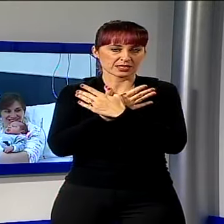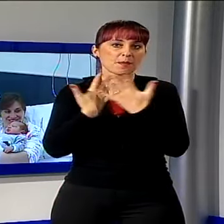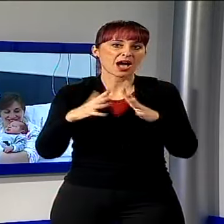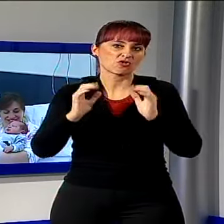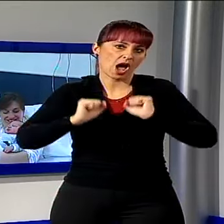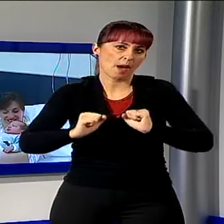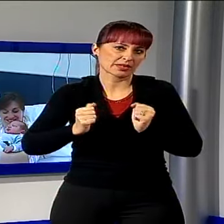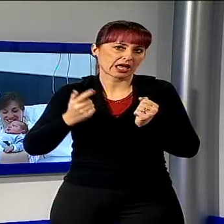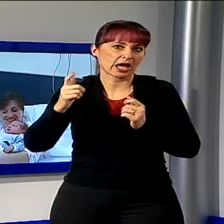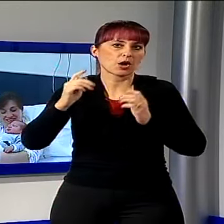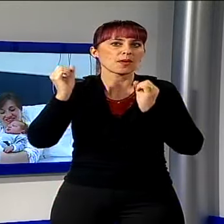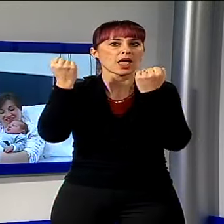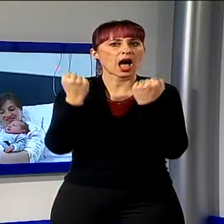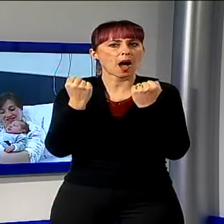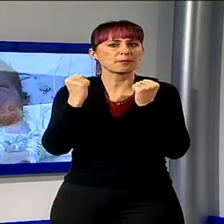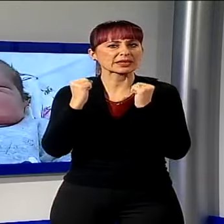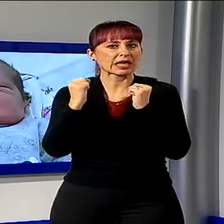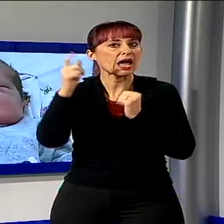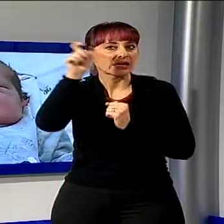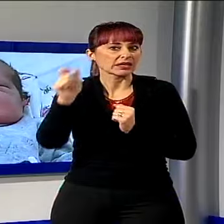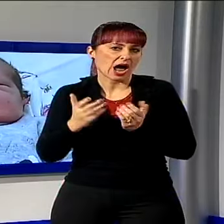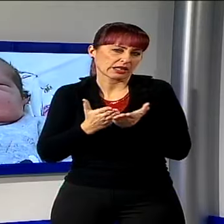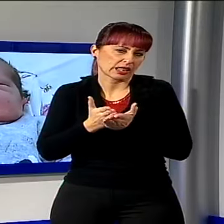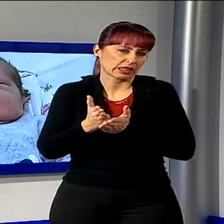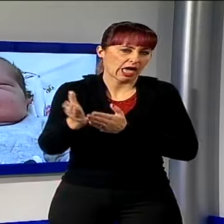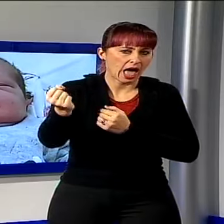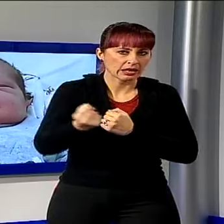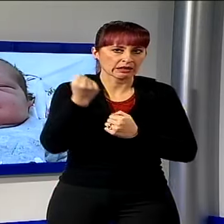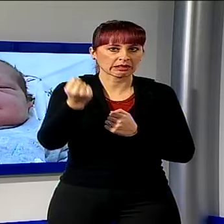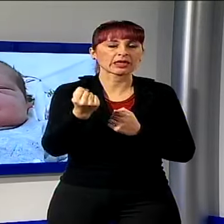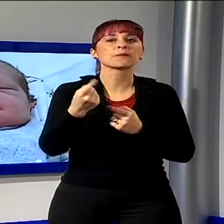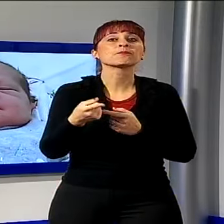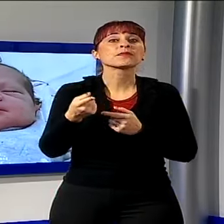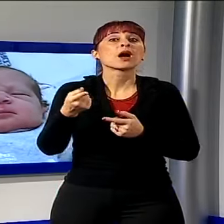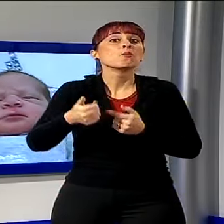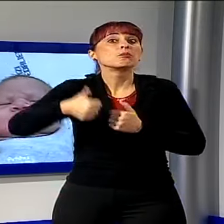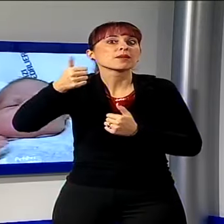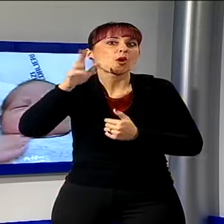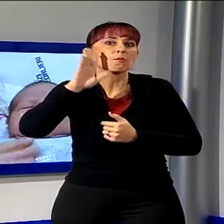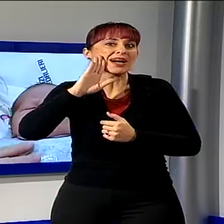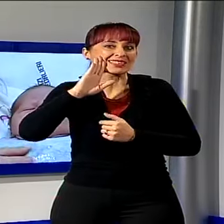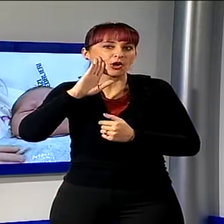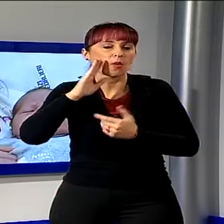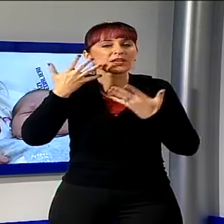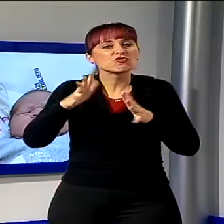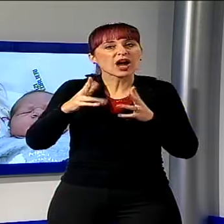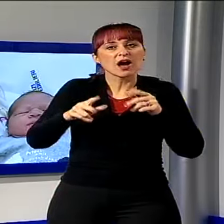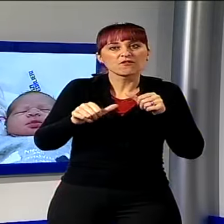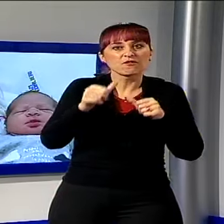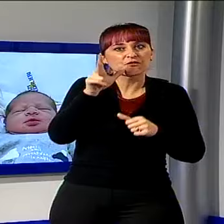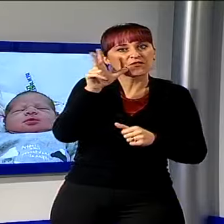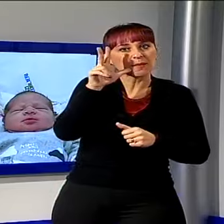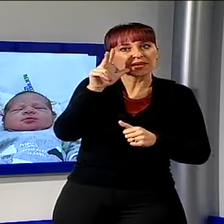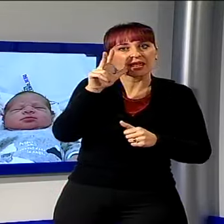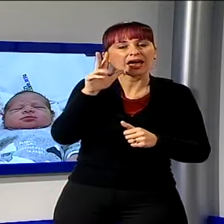moltissimi anni in Italia, si tratta del primo maschietto. Riccardo andrà infatti a fare compagnia alla sorellina Rebecca di sei